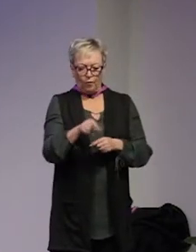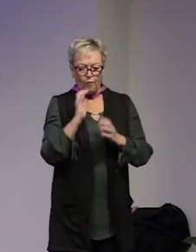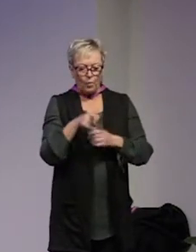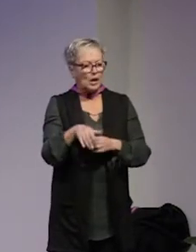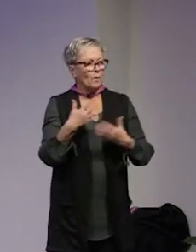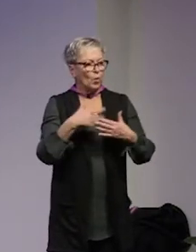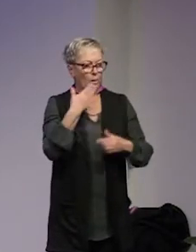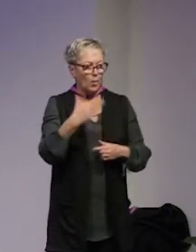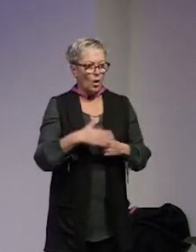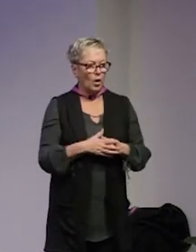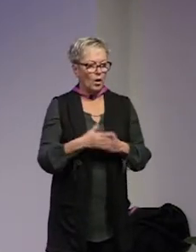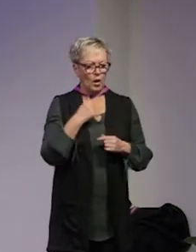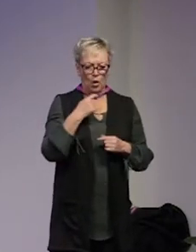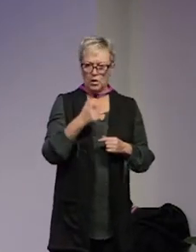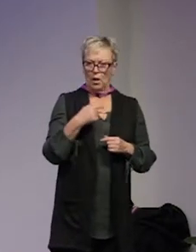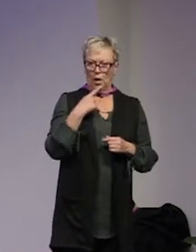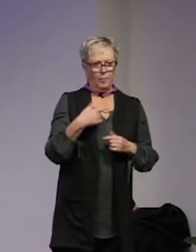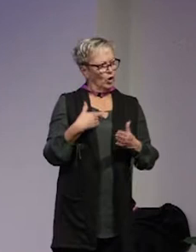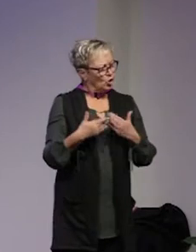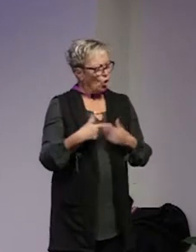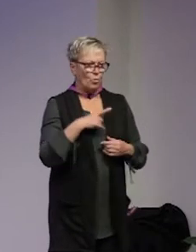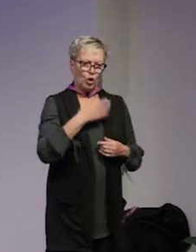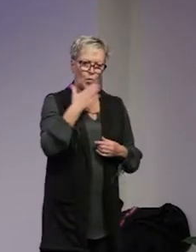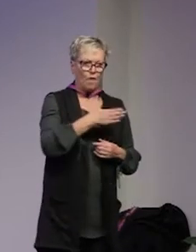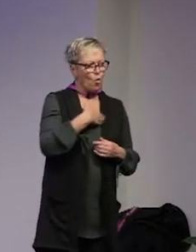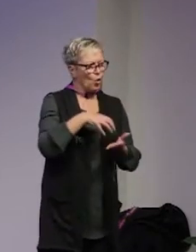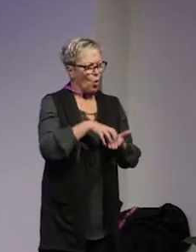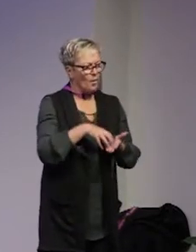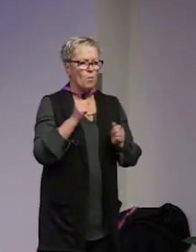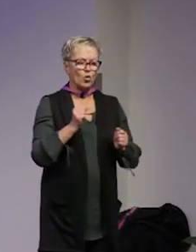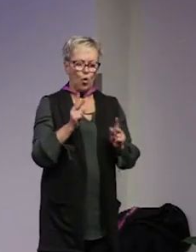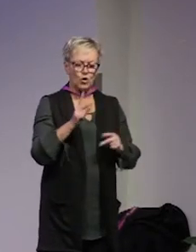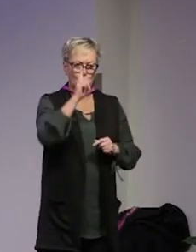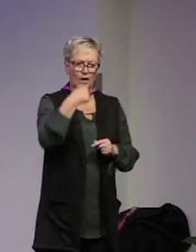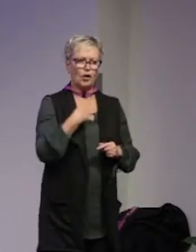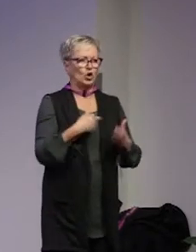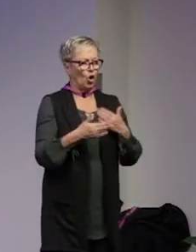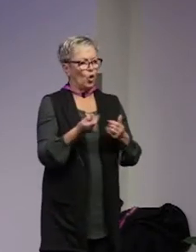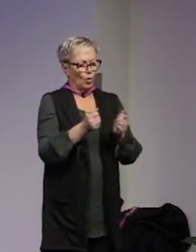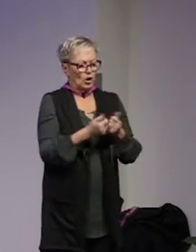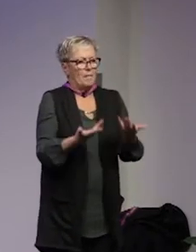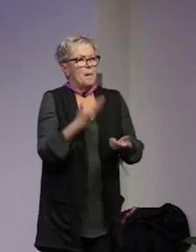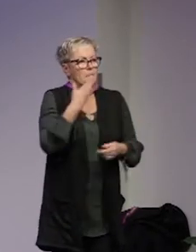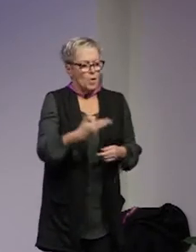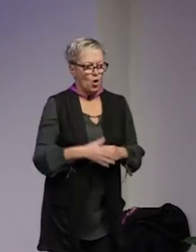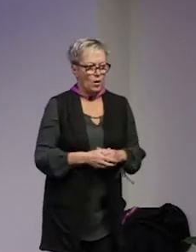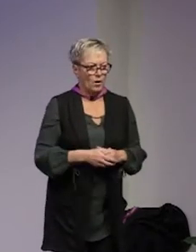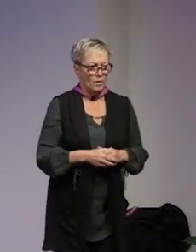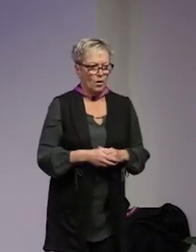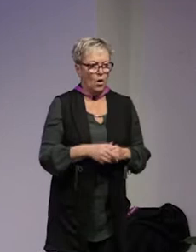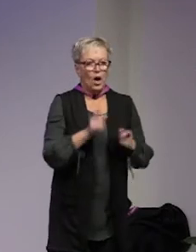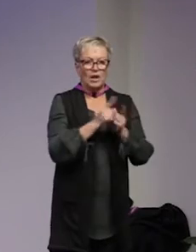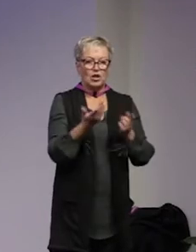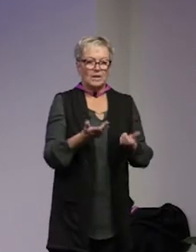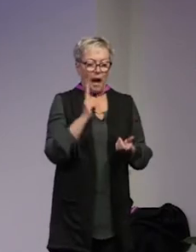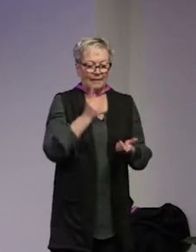många av våra intervjuepersoner säger men vi gör ju mycket bra i våra kommuner vi måste bara också förstå att vi gör någonting som är bra och det är kanske